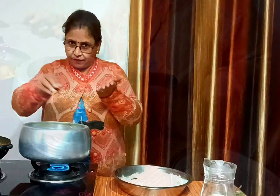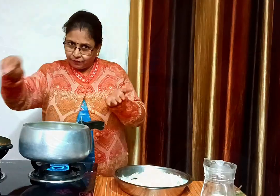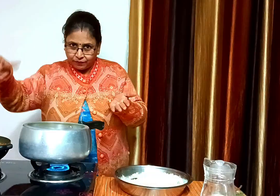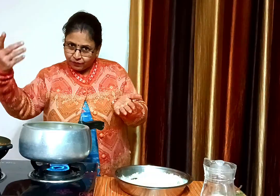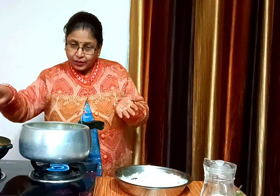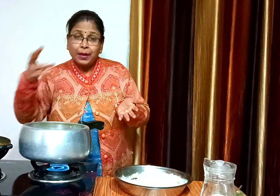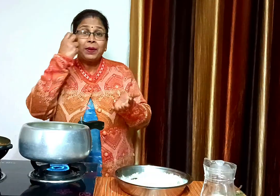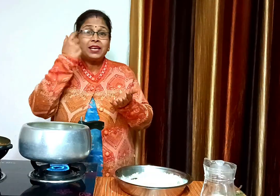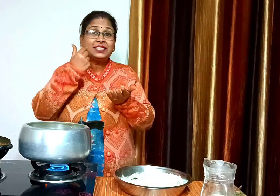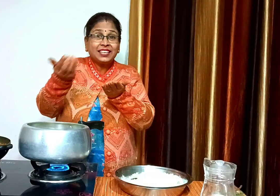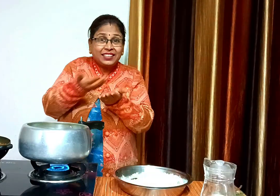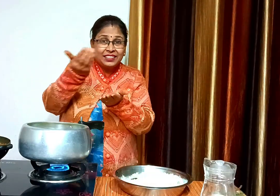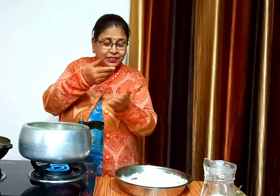अब फ्राइट प्यास डालेंगे